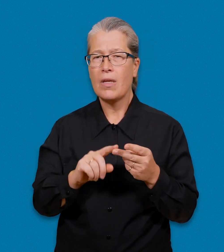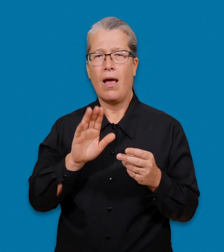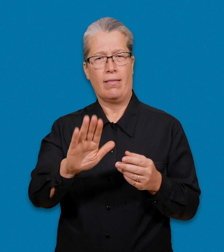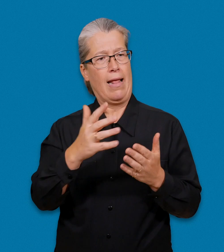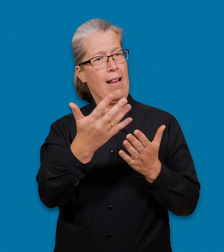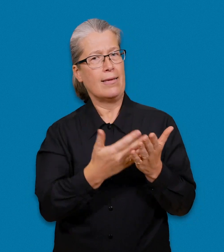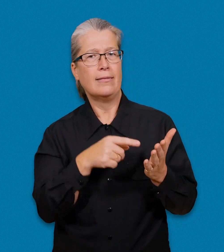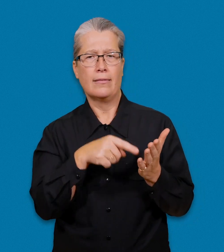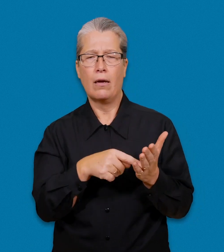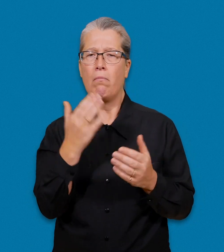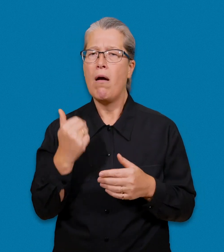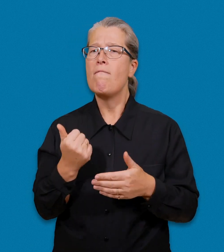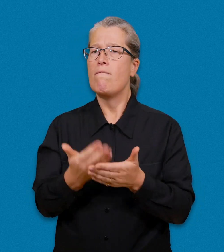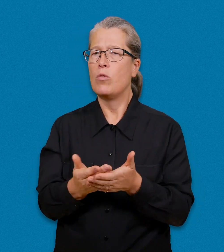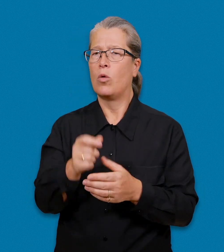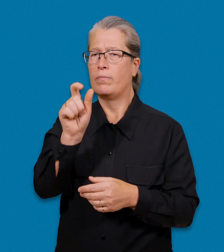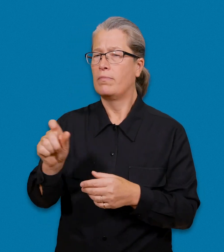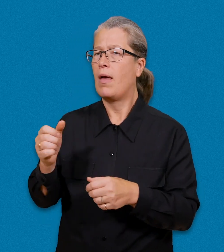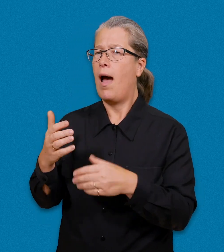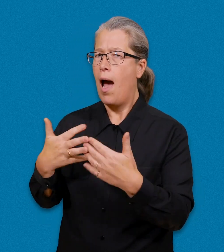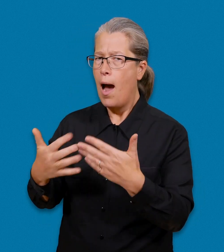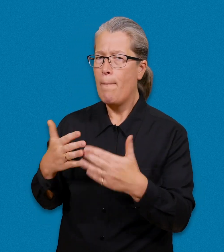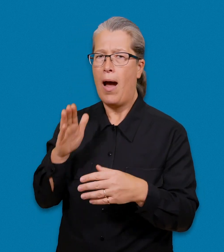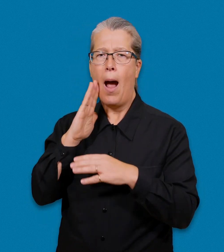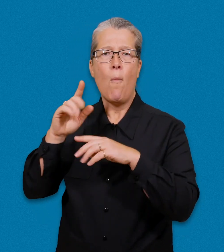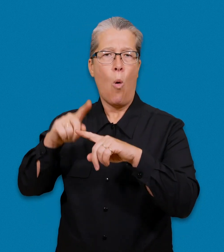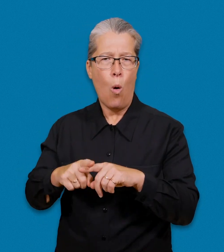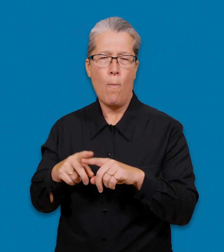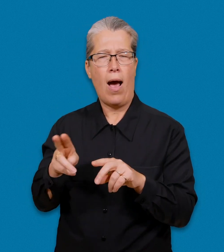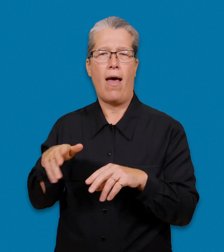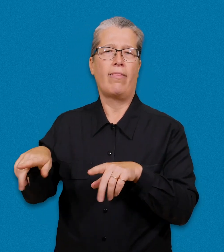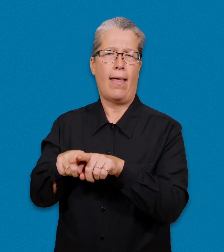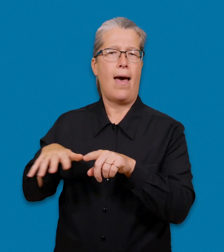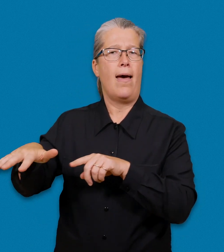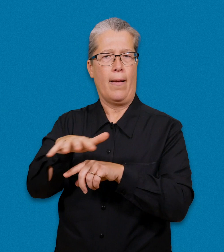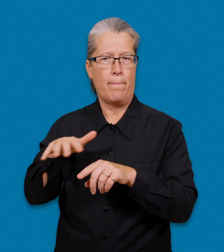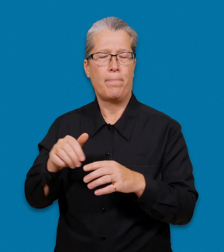Du kan för din lista föreslå tolkar som arbetar i din hemkommun eller nära den.